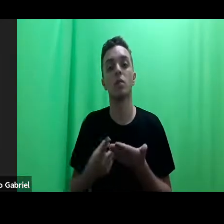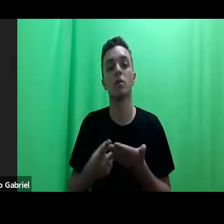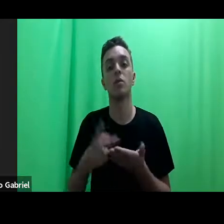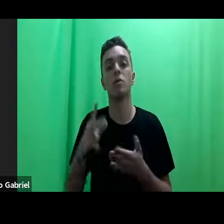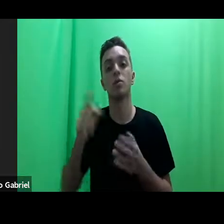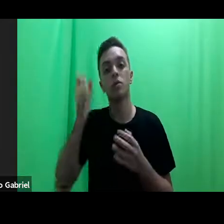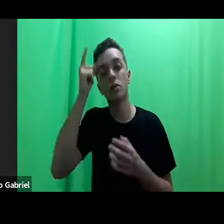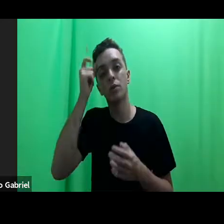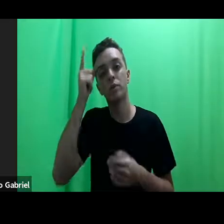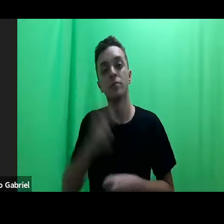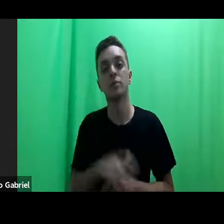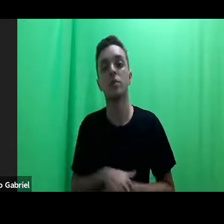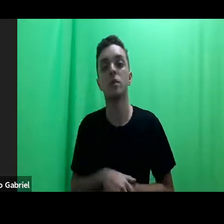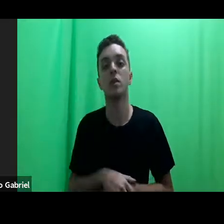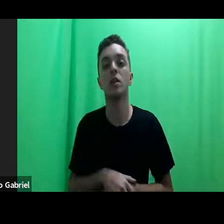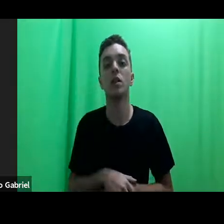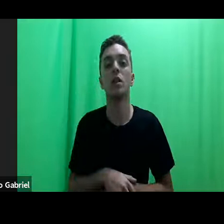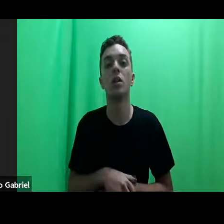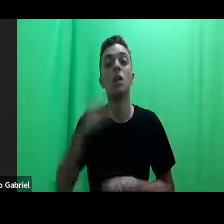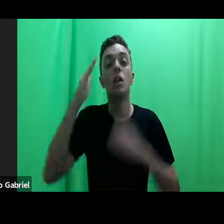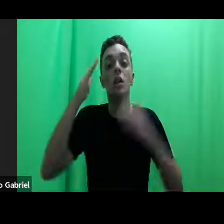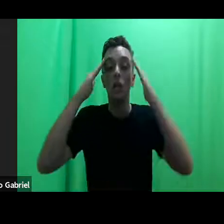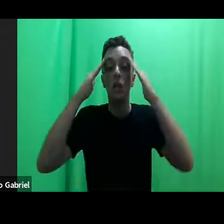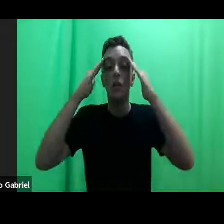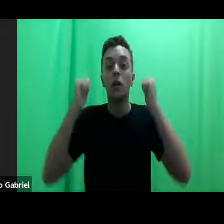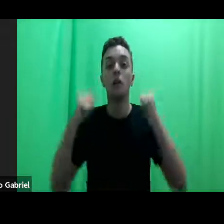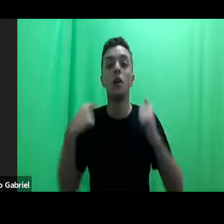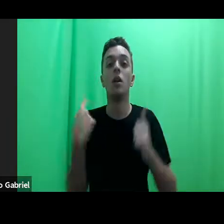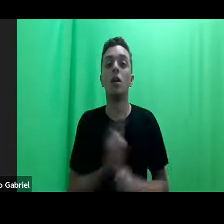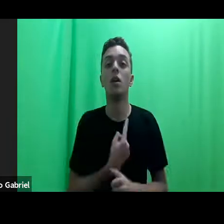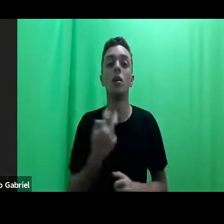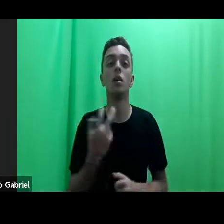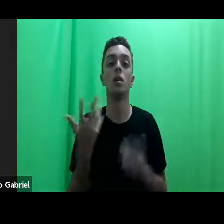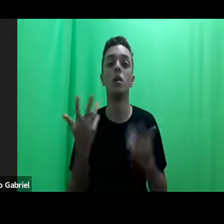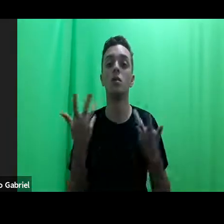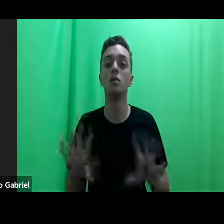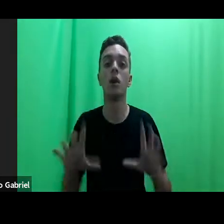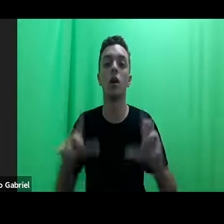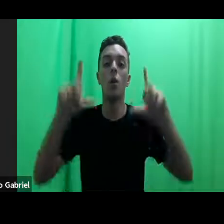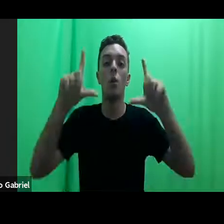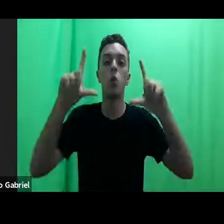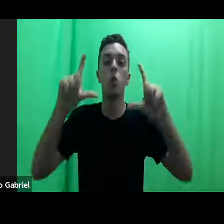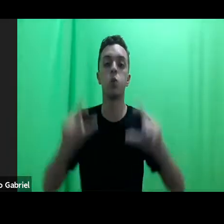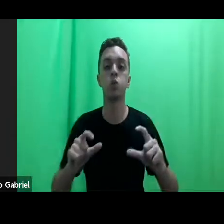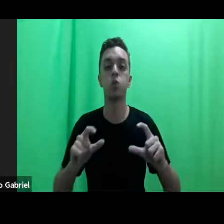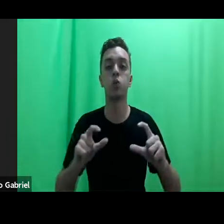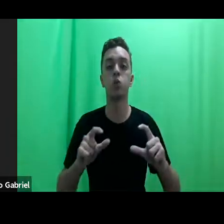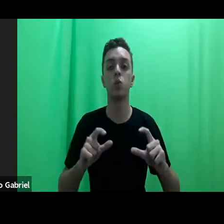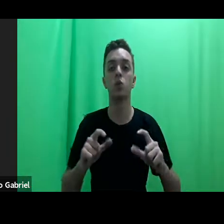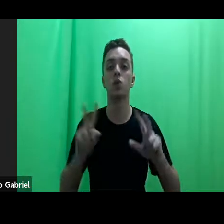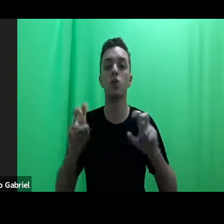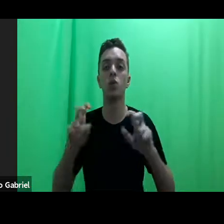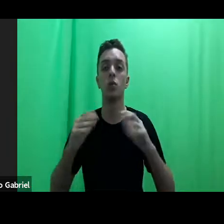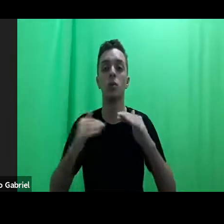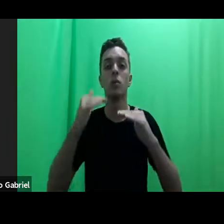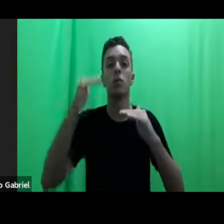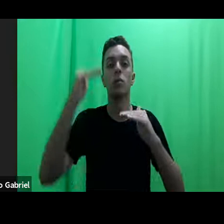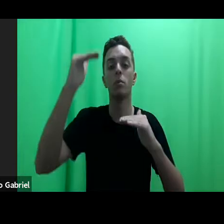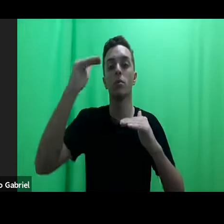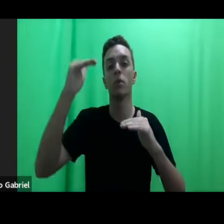ecologia de saberes não pretende reduzir a lógica dicotômica e hierárquica do paradigma